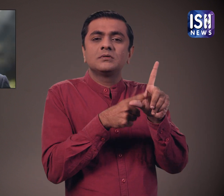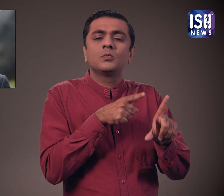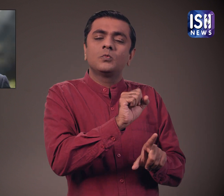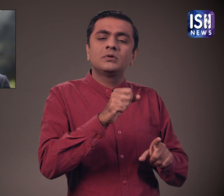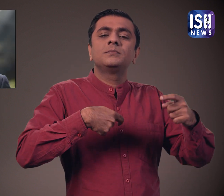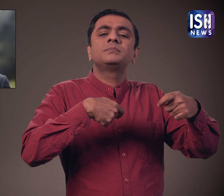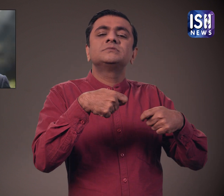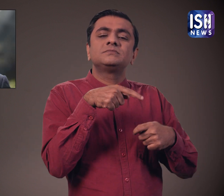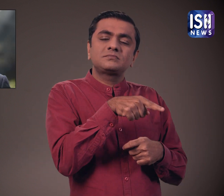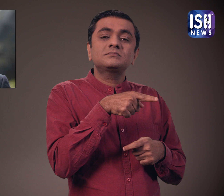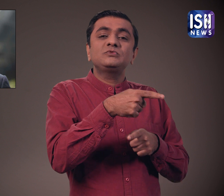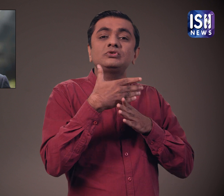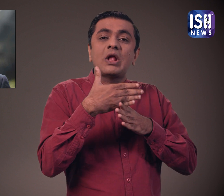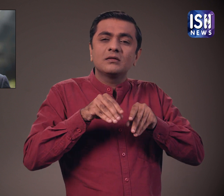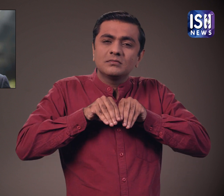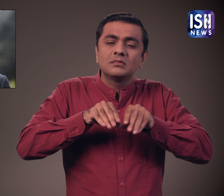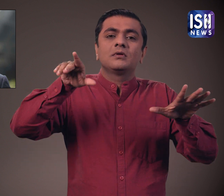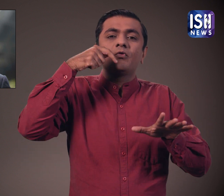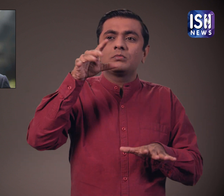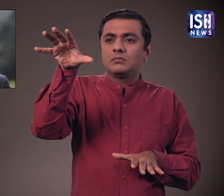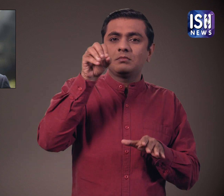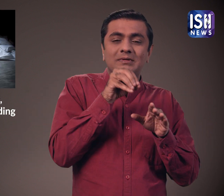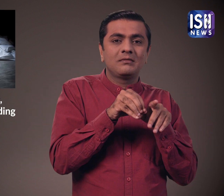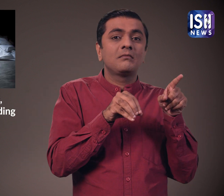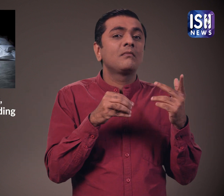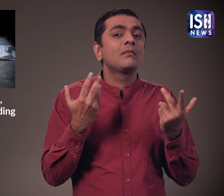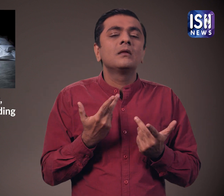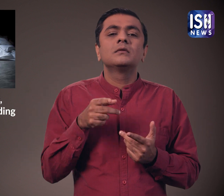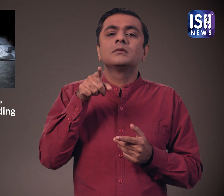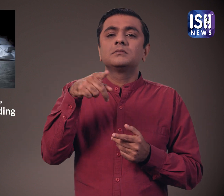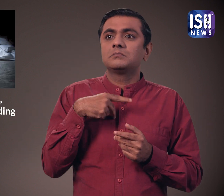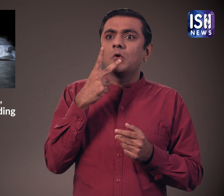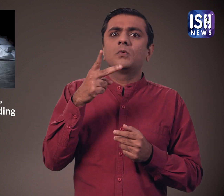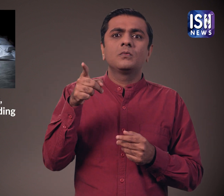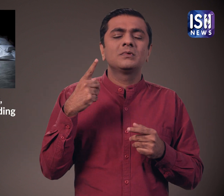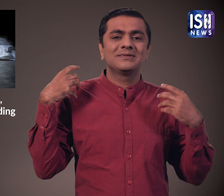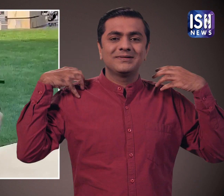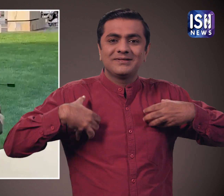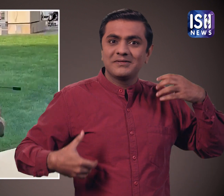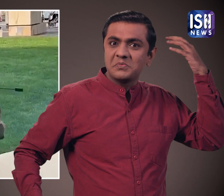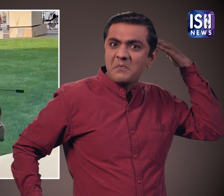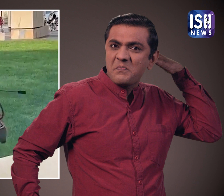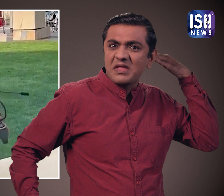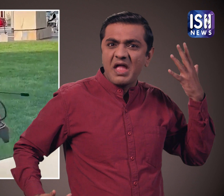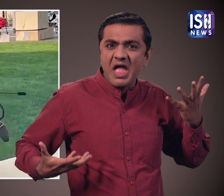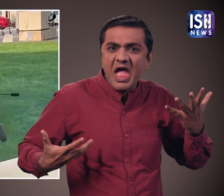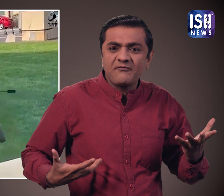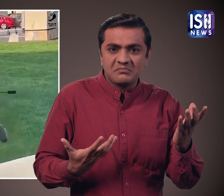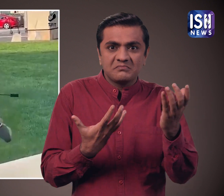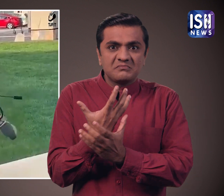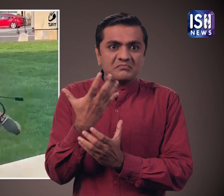बिजनेसमैन तैंसू येगेन ने एक वीडियो शेर किया जो वाइरल हो गया वीडियो में एक व्यक्ति को अपनी पीट पर जेट पैक